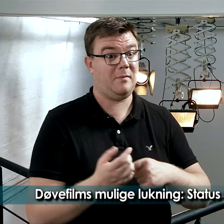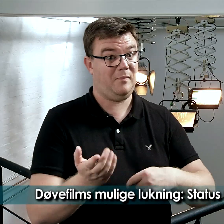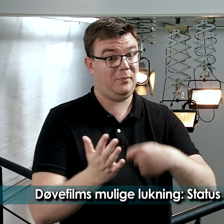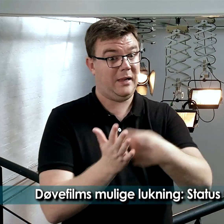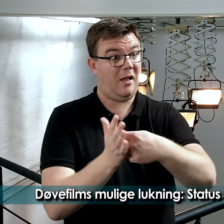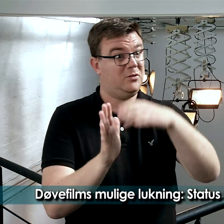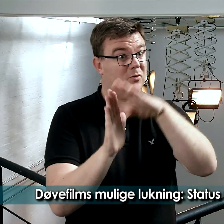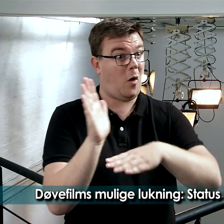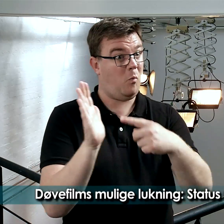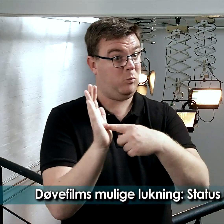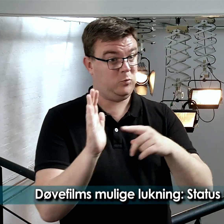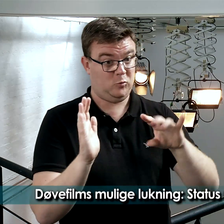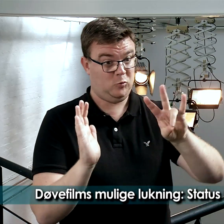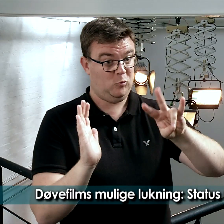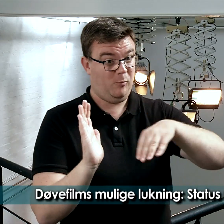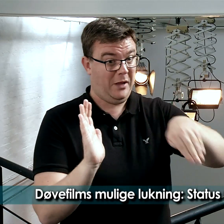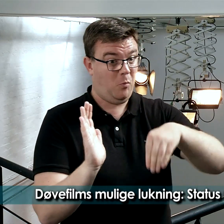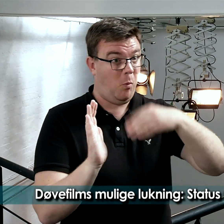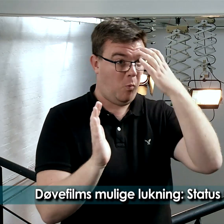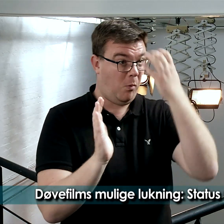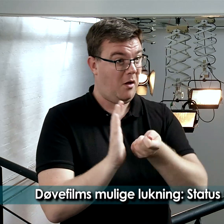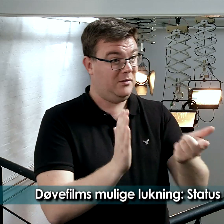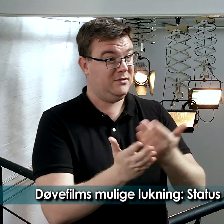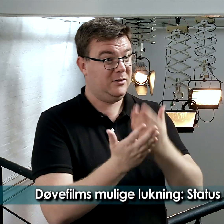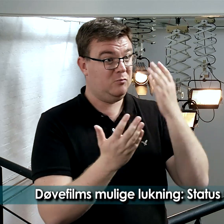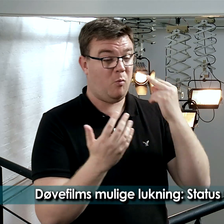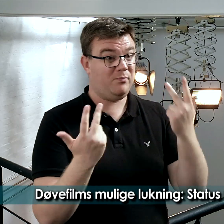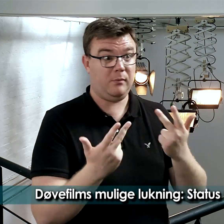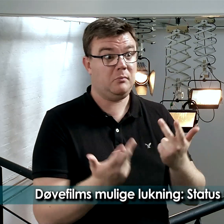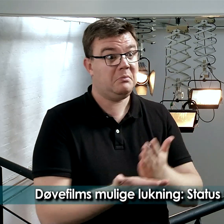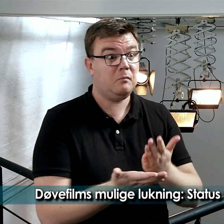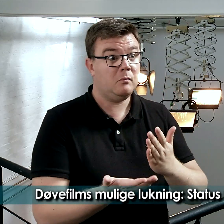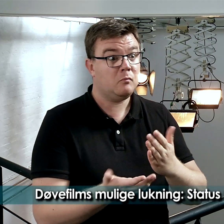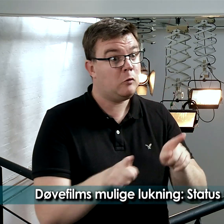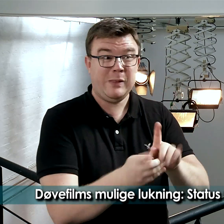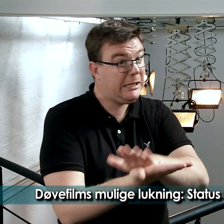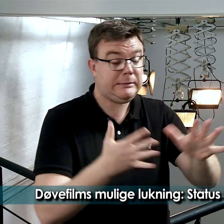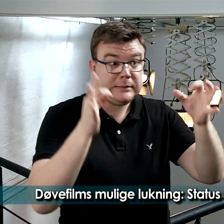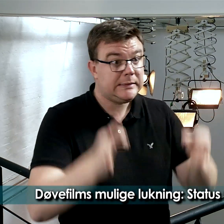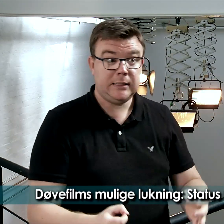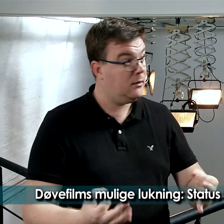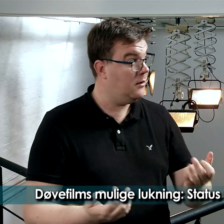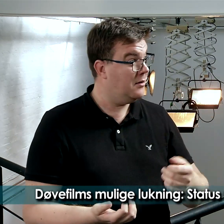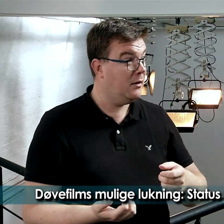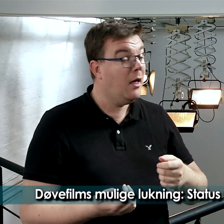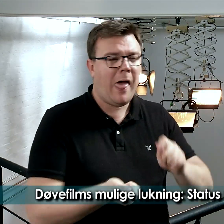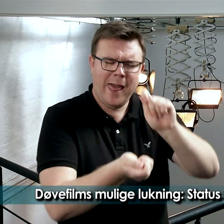De syv millioner som tilskud til døvefilm kontra finansloven er vidderligt ingenting. Det ændrer ingenting. Absolut intet.